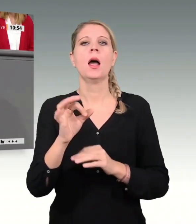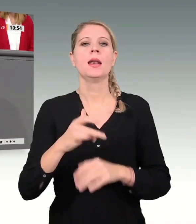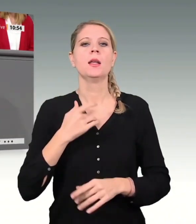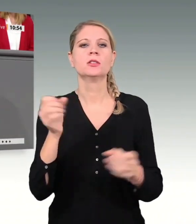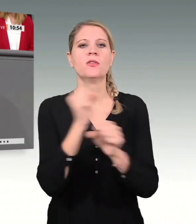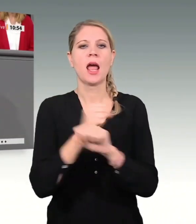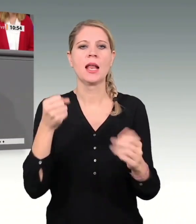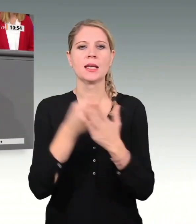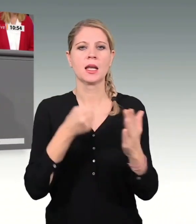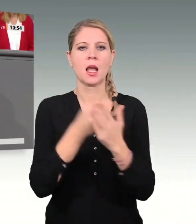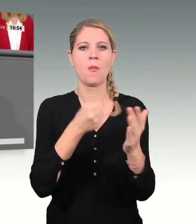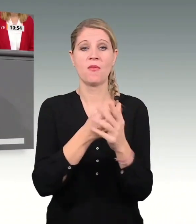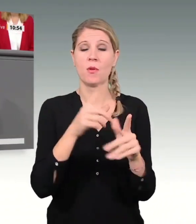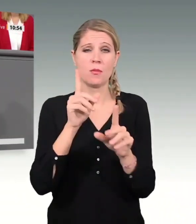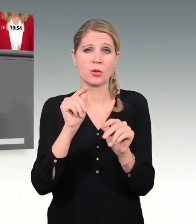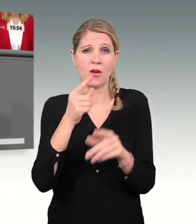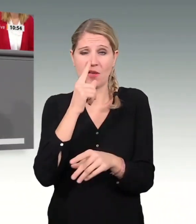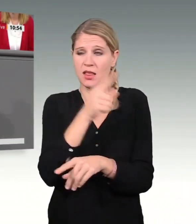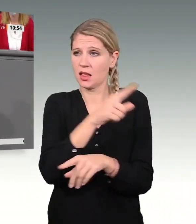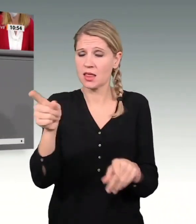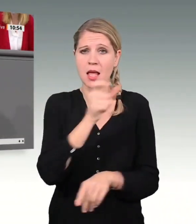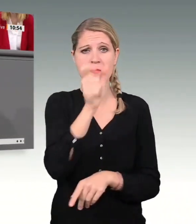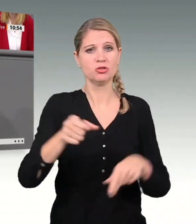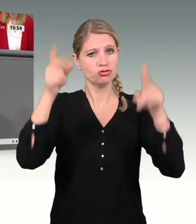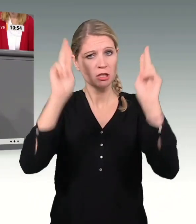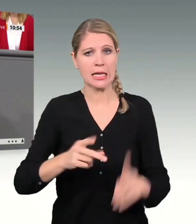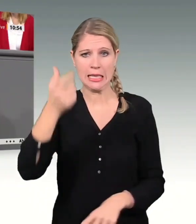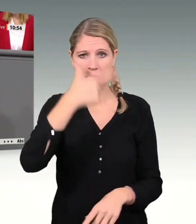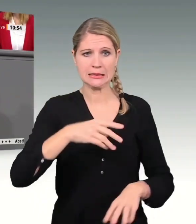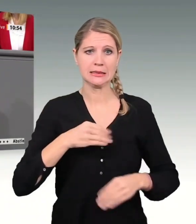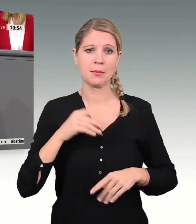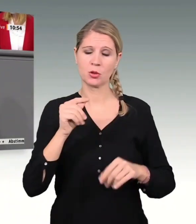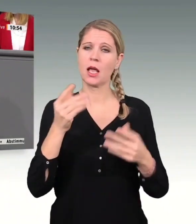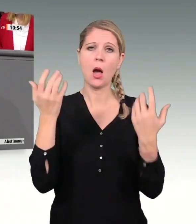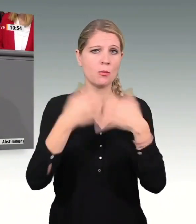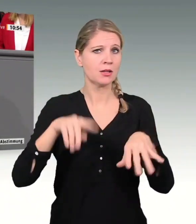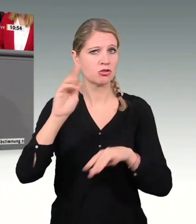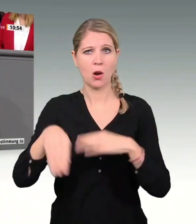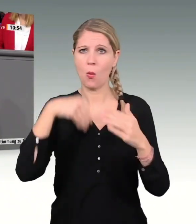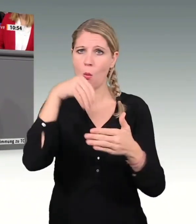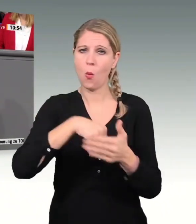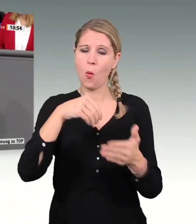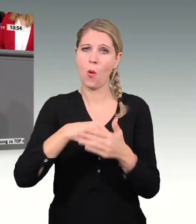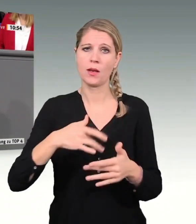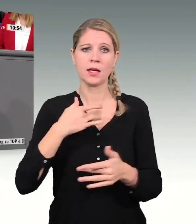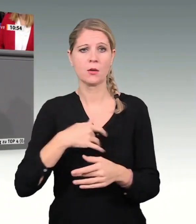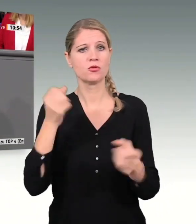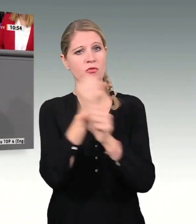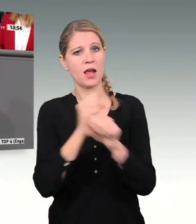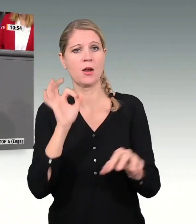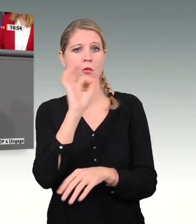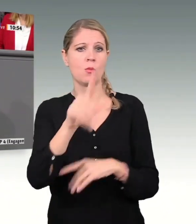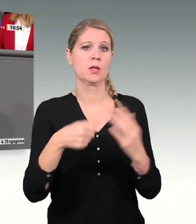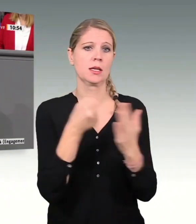Millionen Menschen. Und darum ist es gut, dass die Koalition, dass Sie, Frau Ministerin Schulz, nun angekündigt haben, die Stelle des